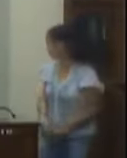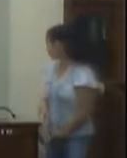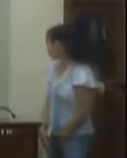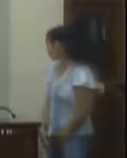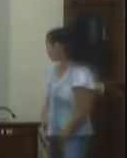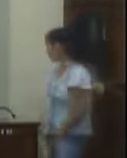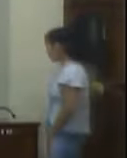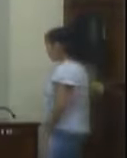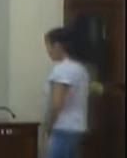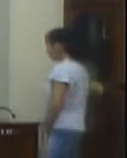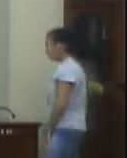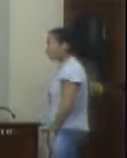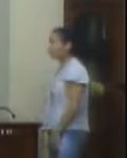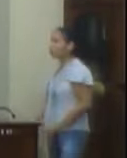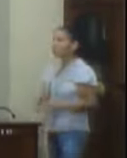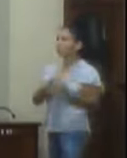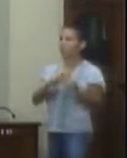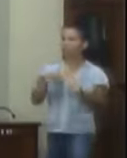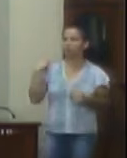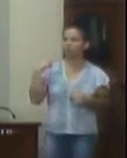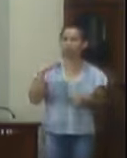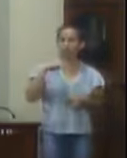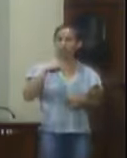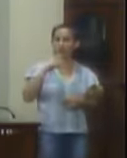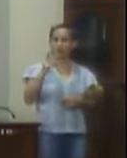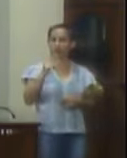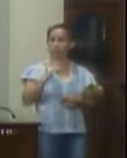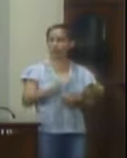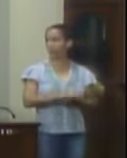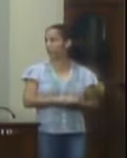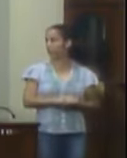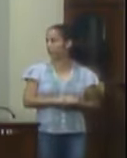peço aqui a vereadora Michele vereador